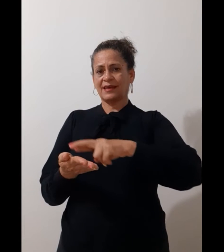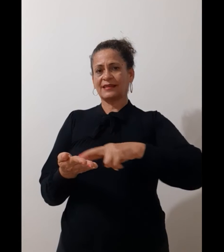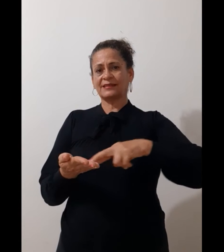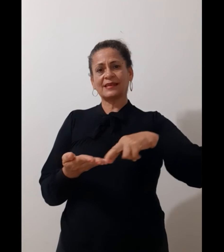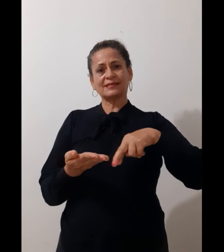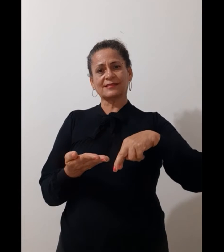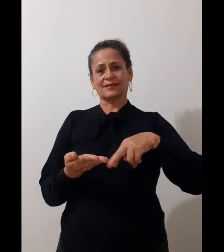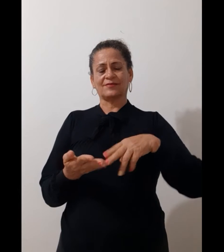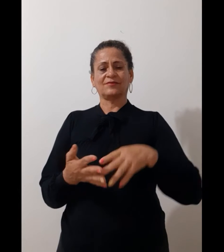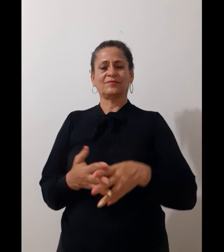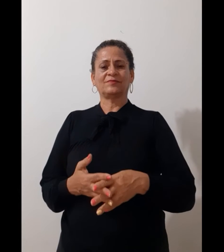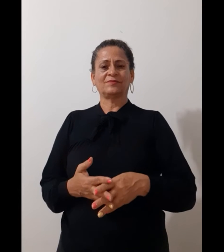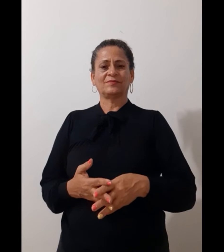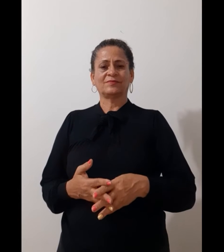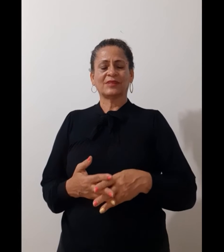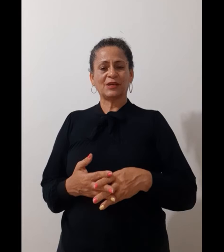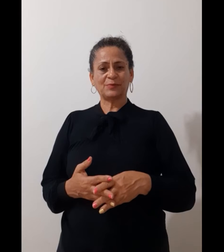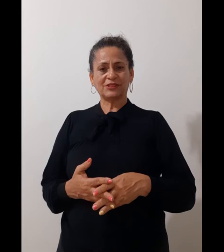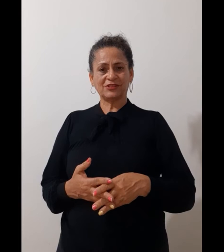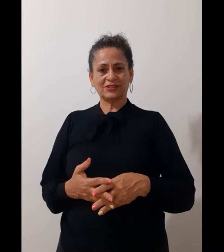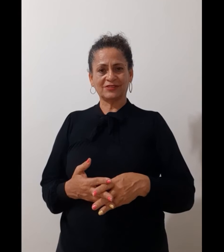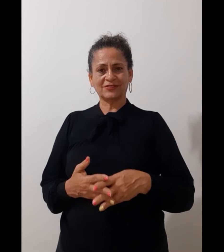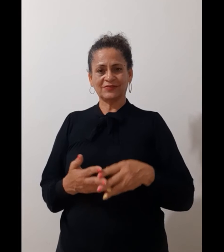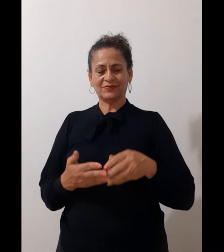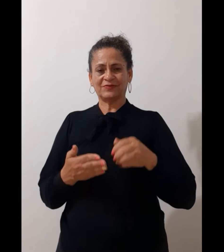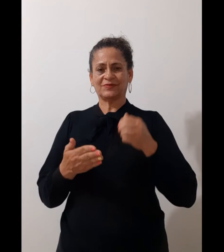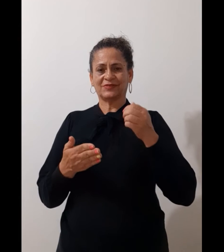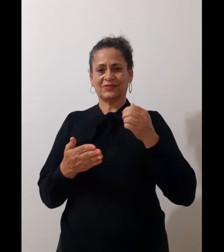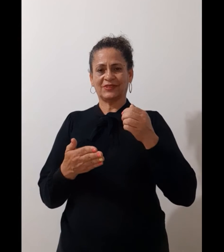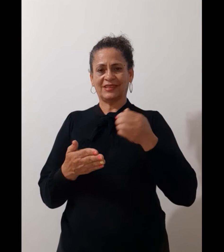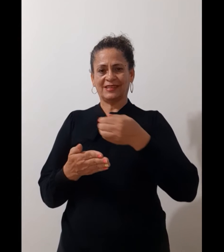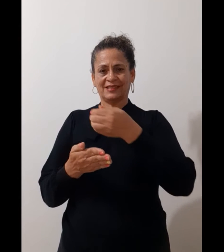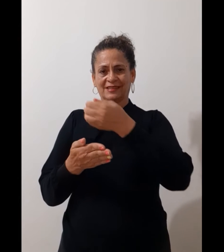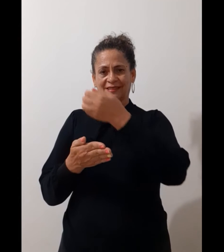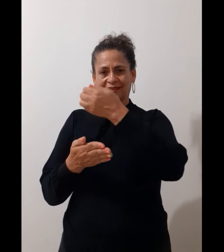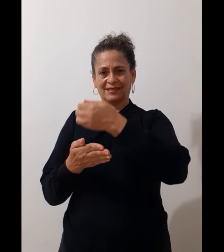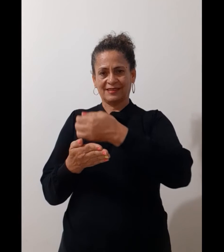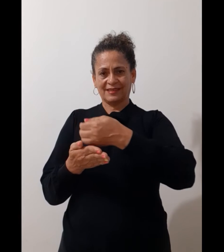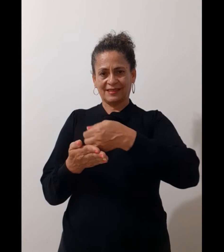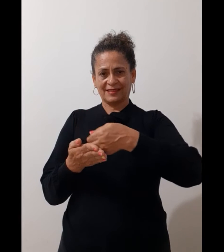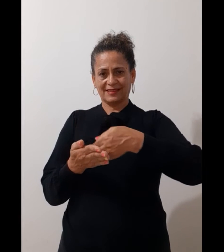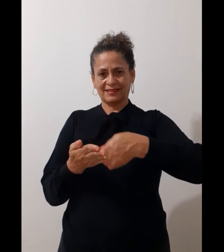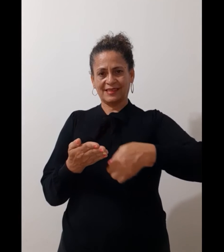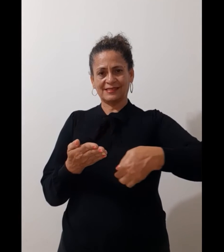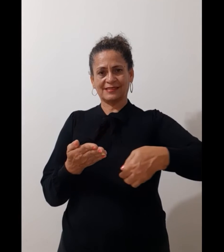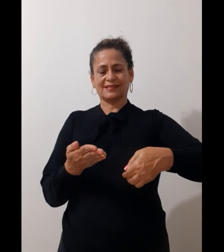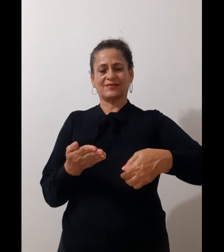Redação. Repetindo, olhe. Redação.